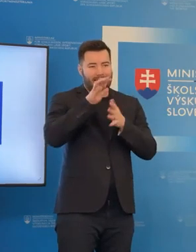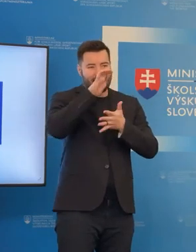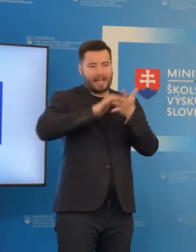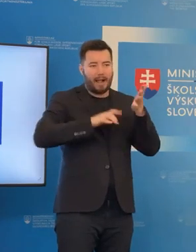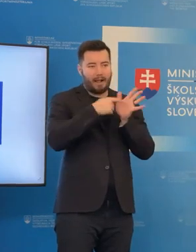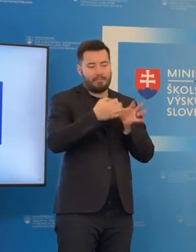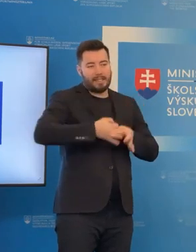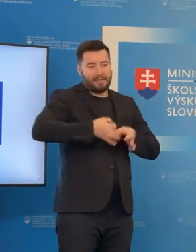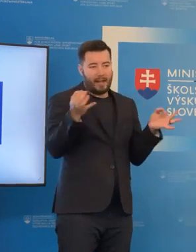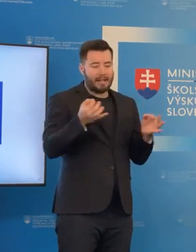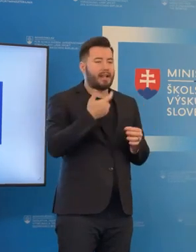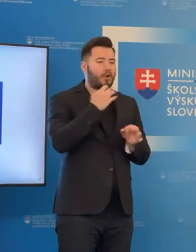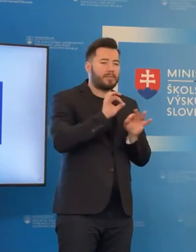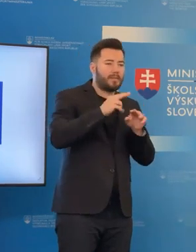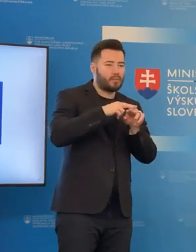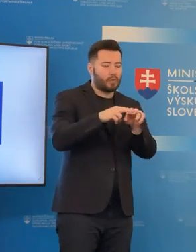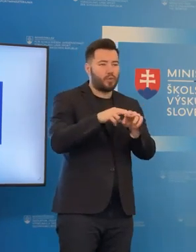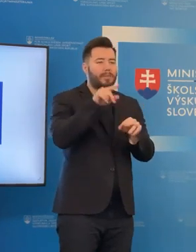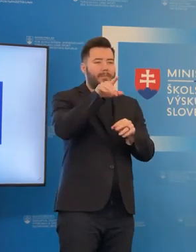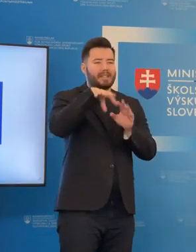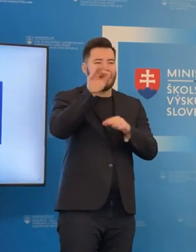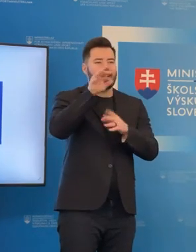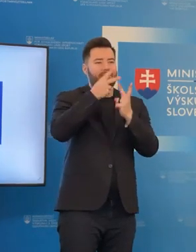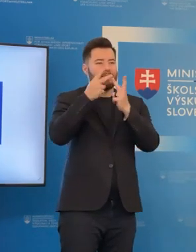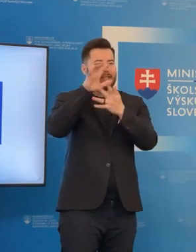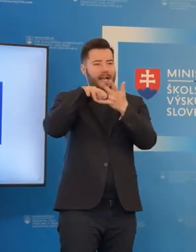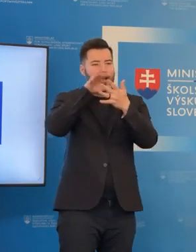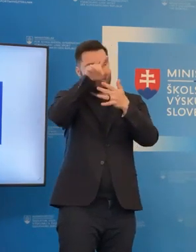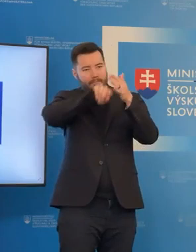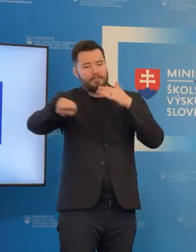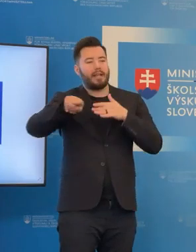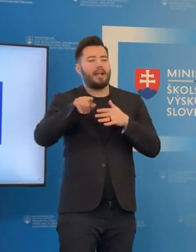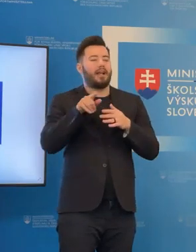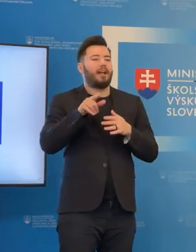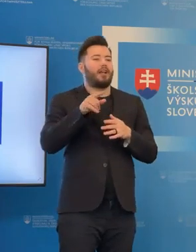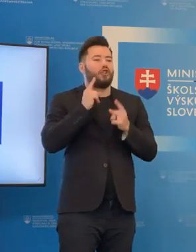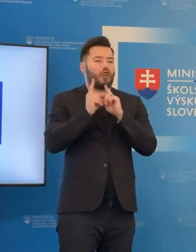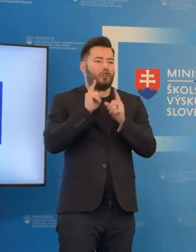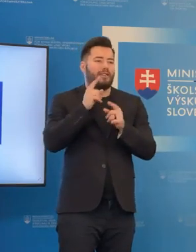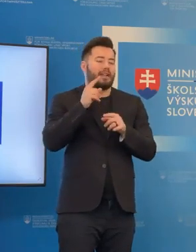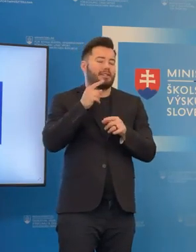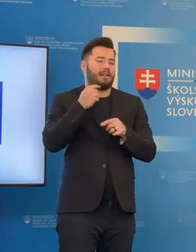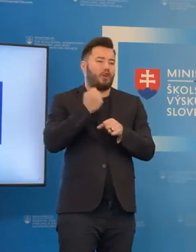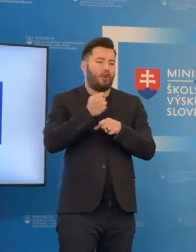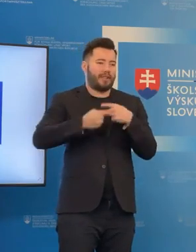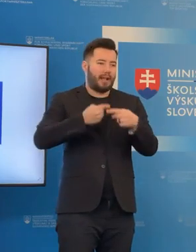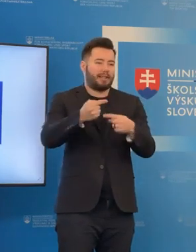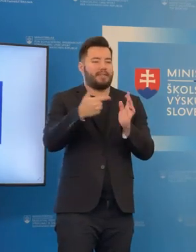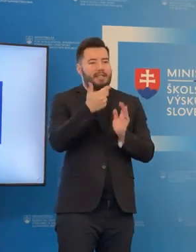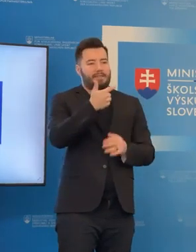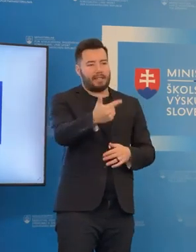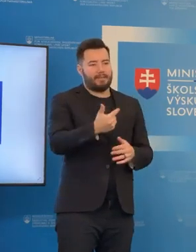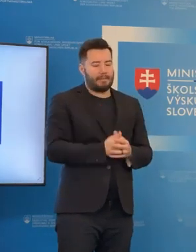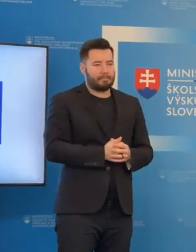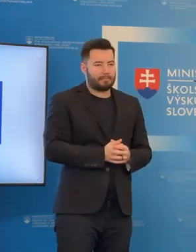prebiehať. Je to v tej časti normatívne financovanie dohadovacie konanie 2022. Ak by si to, pani